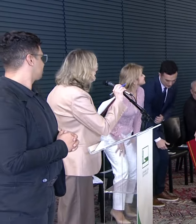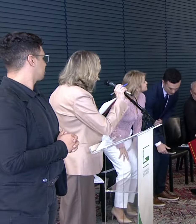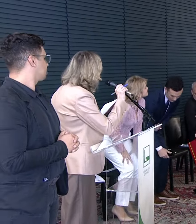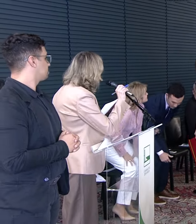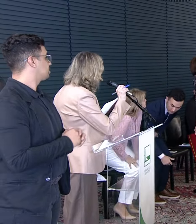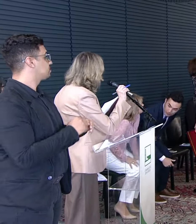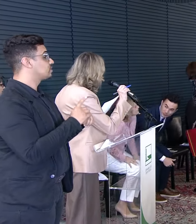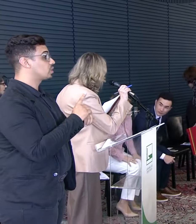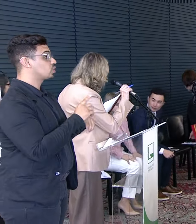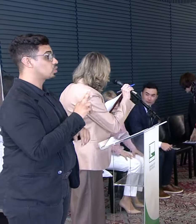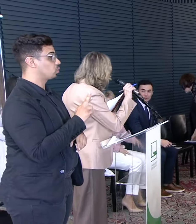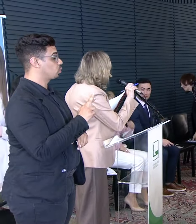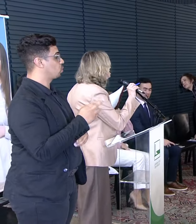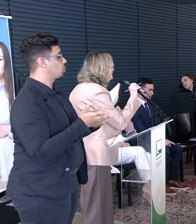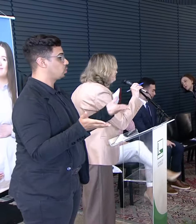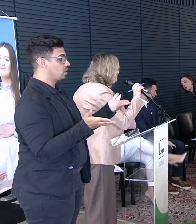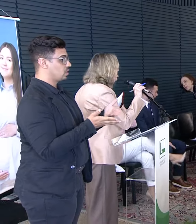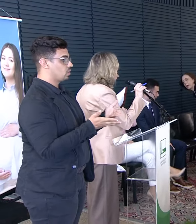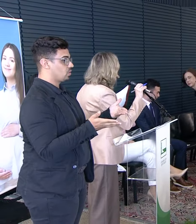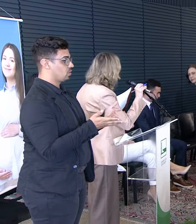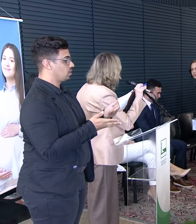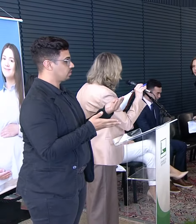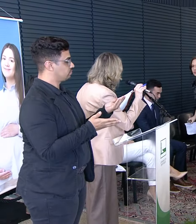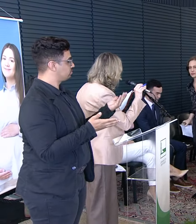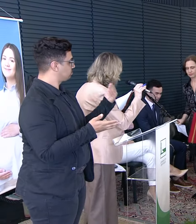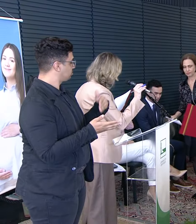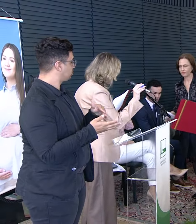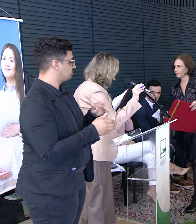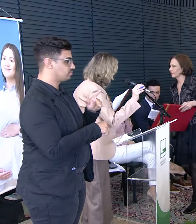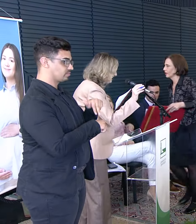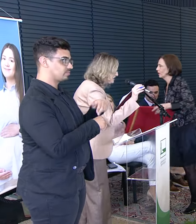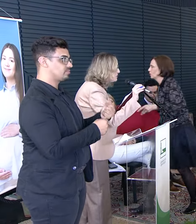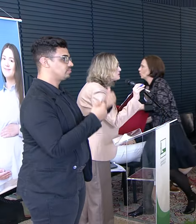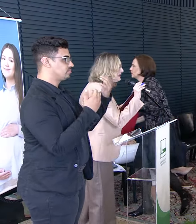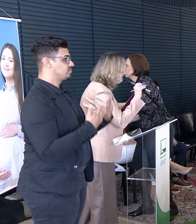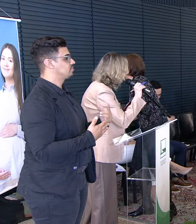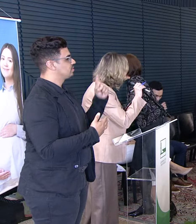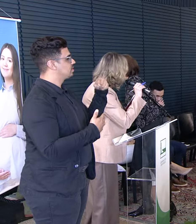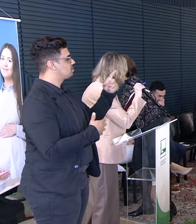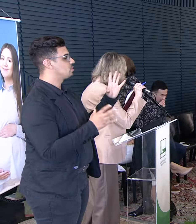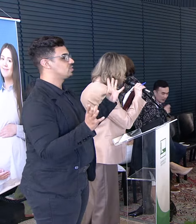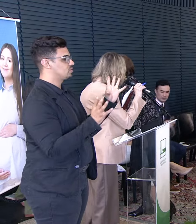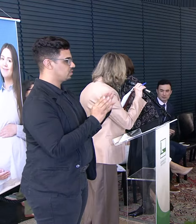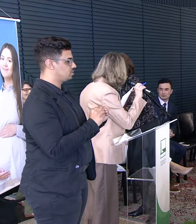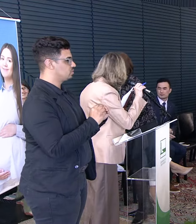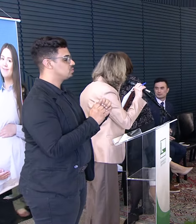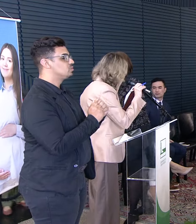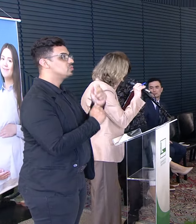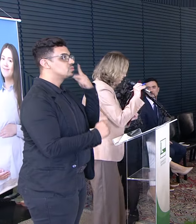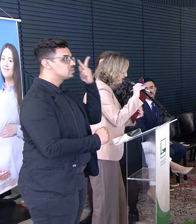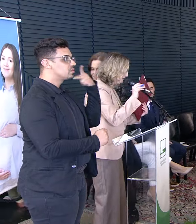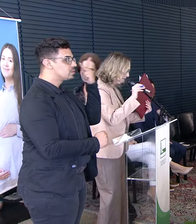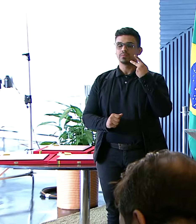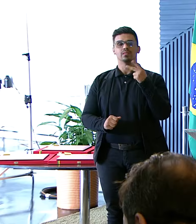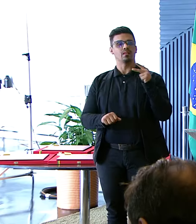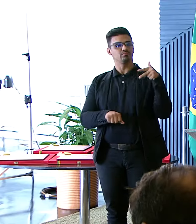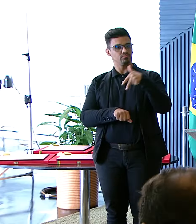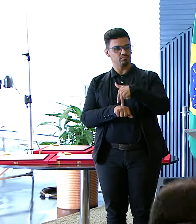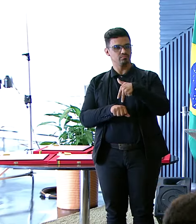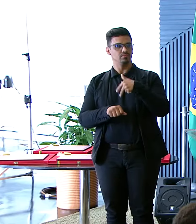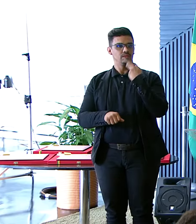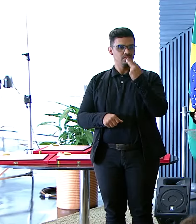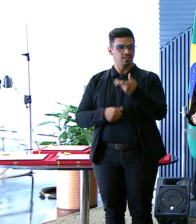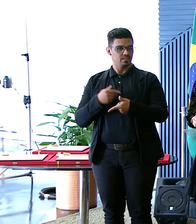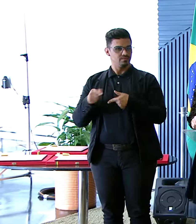Doutora Mariane Usa da palavra agora E após Faremos as entregas Com os parlamentares Usando da palavra Por favor Doutora Mariane